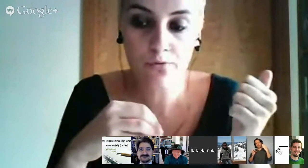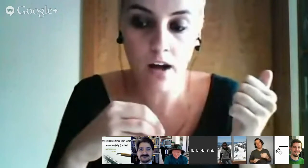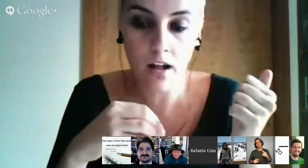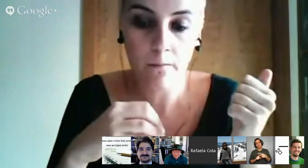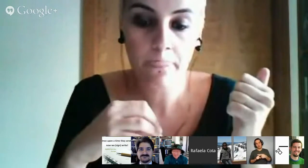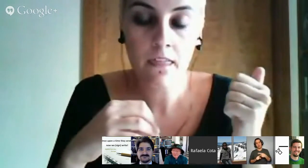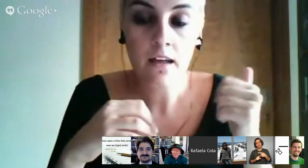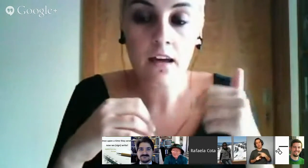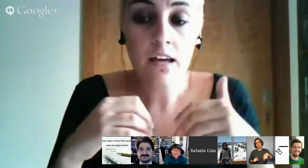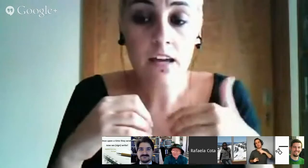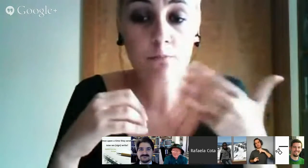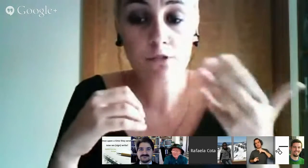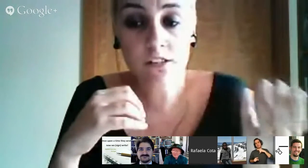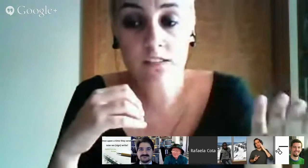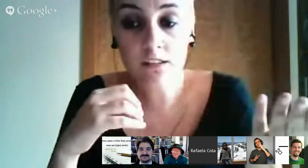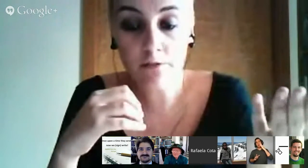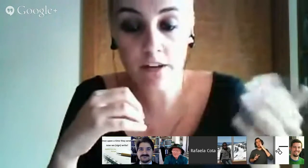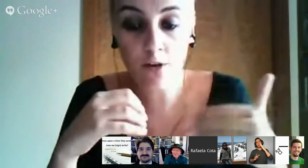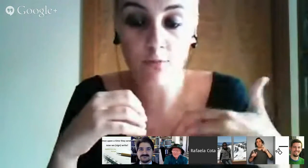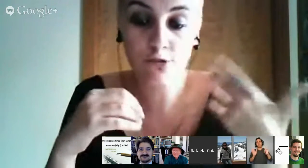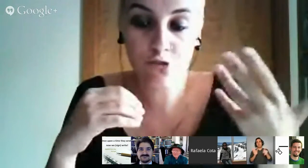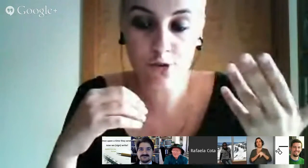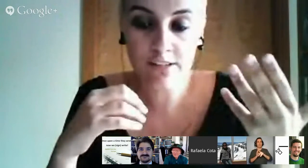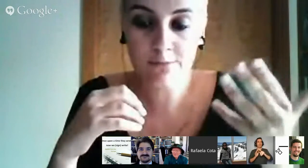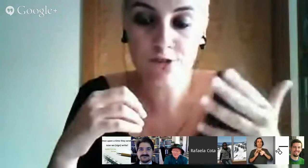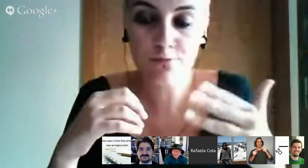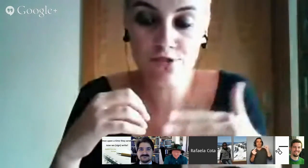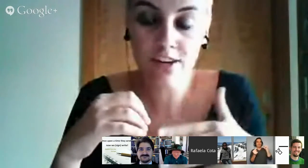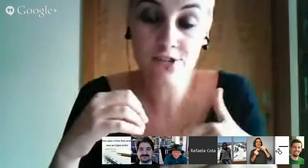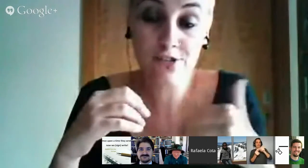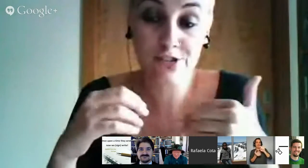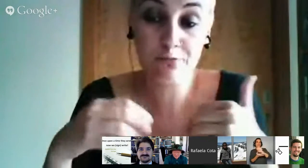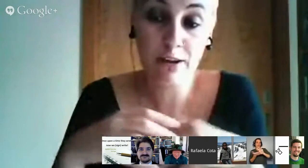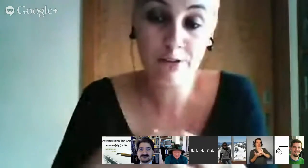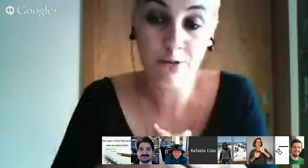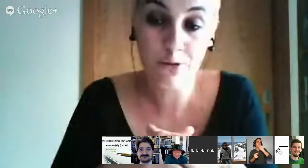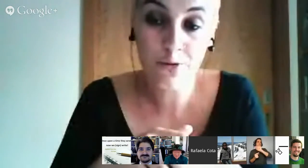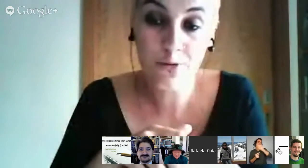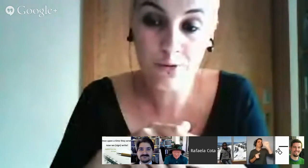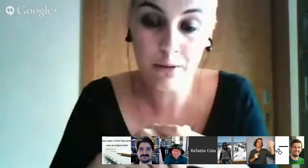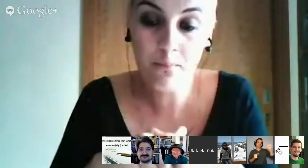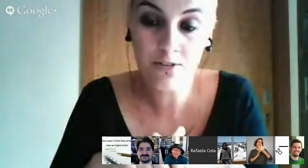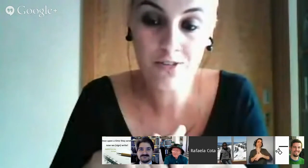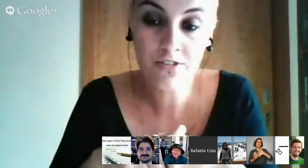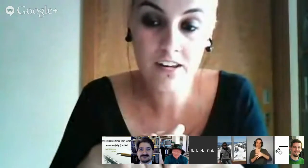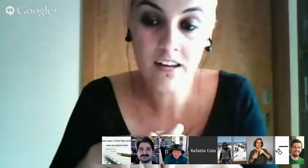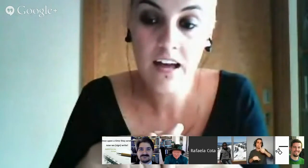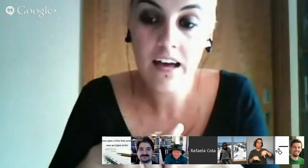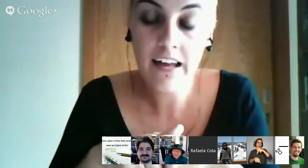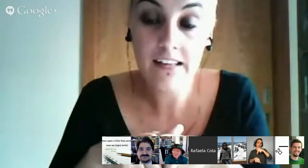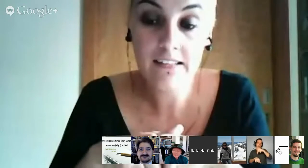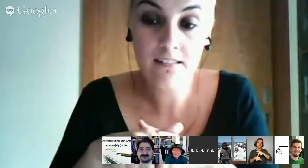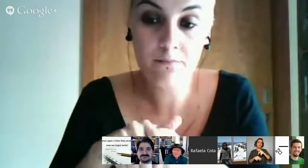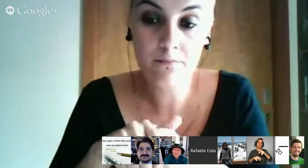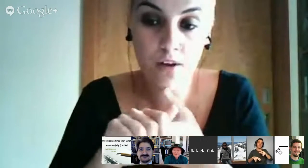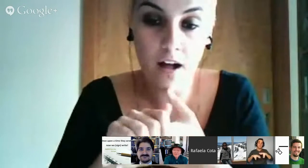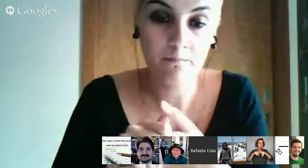Portugal. E depois disso, então, fiquei com muitos sonhos e muitos projetos que espero que, com o tempo, possam ser realizados em Portugal.